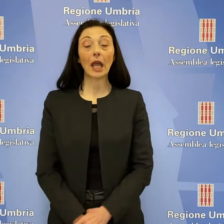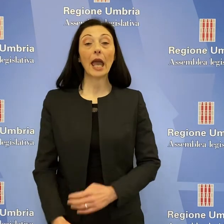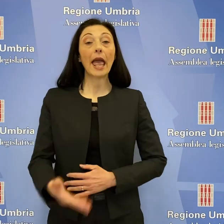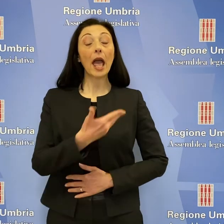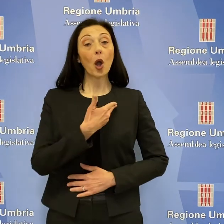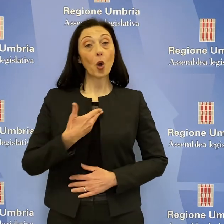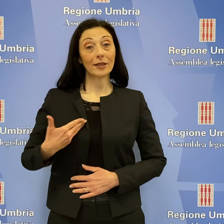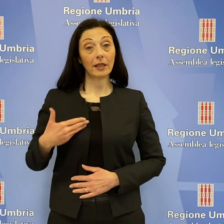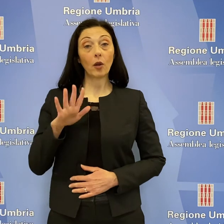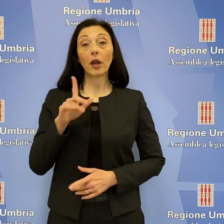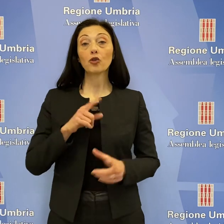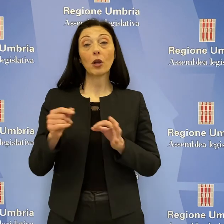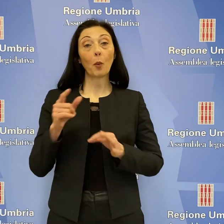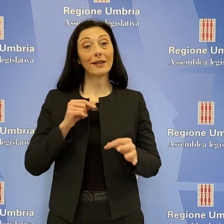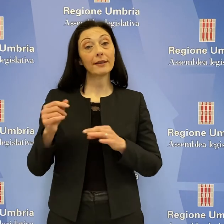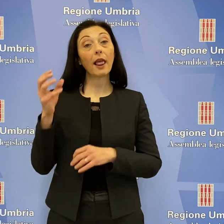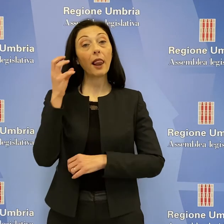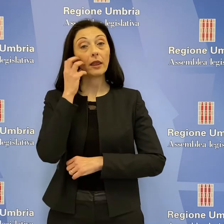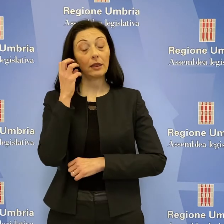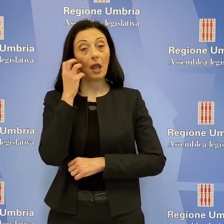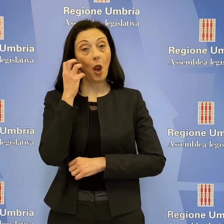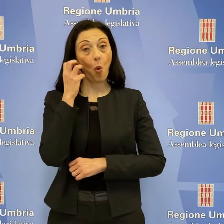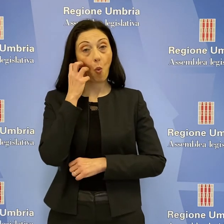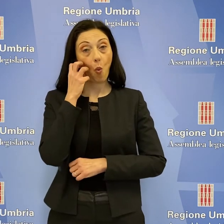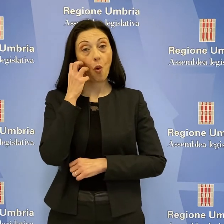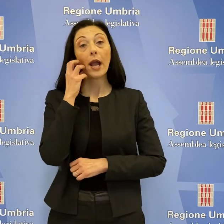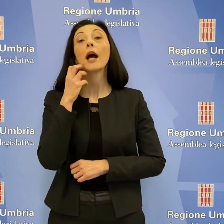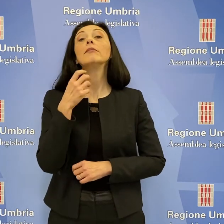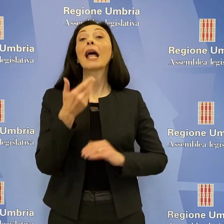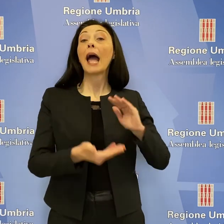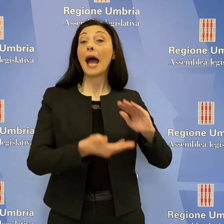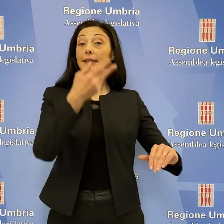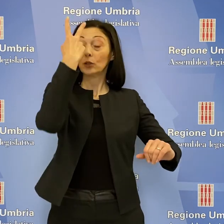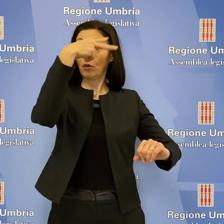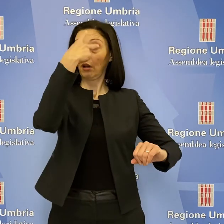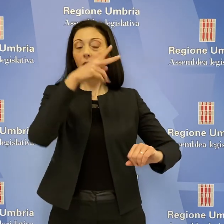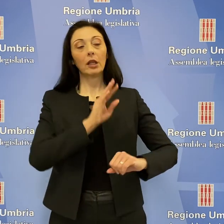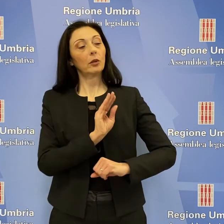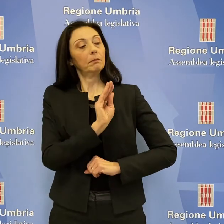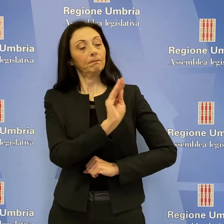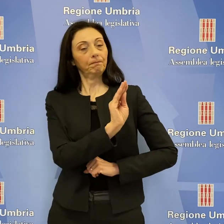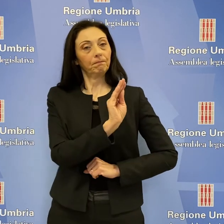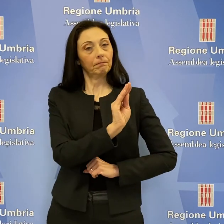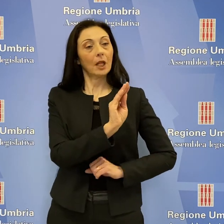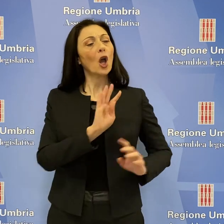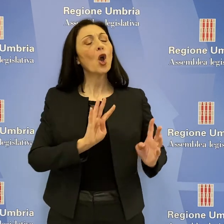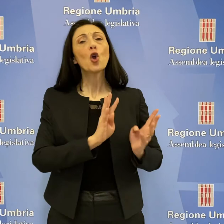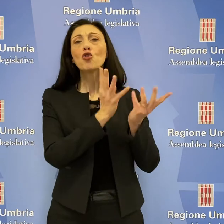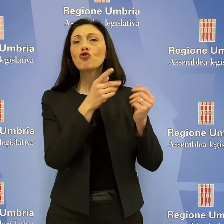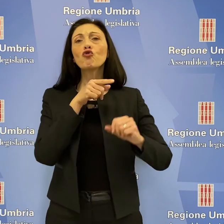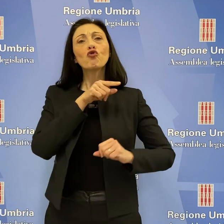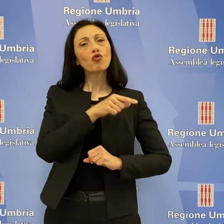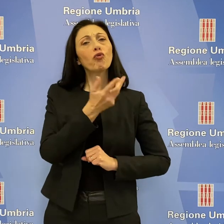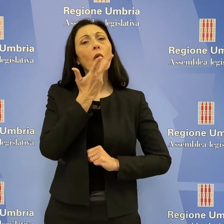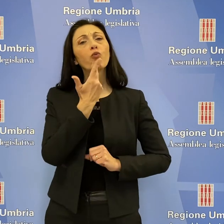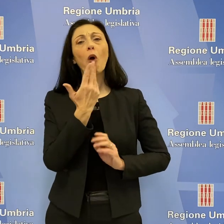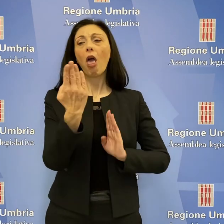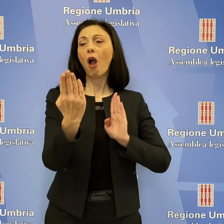Il consigliere del Movimento 5 Stelle, Thomas De Luca, ha presentato un'interrogazione all'assessore Luca Coletto chiedendo se la giunta regionale voglia aprire un